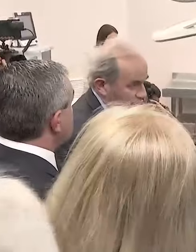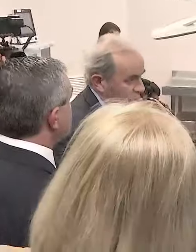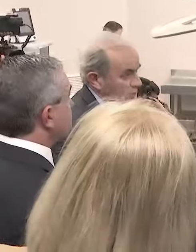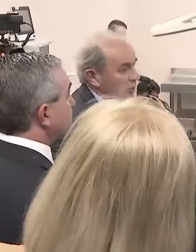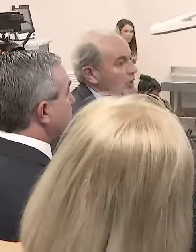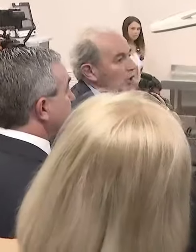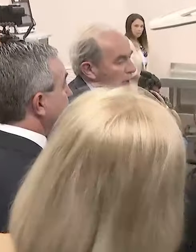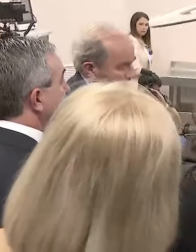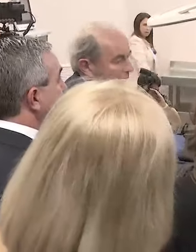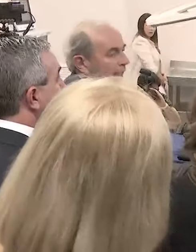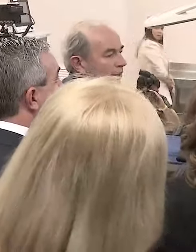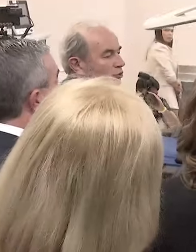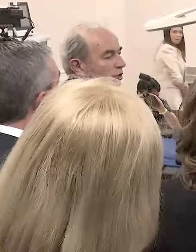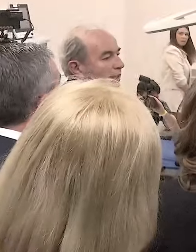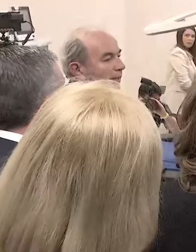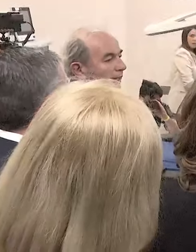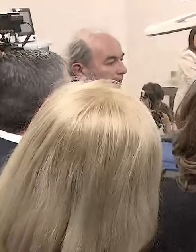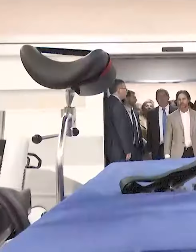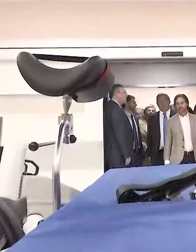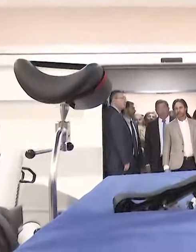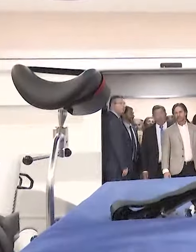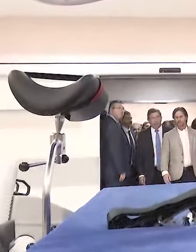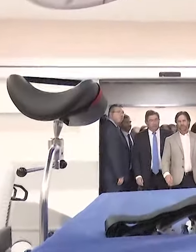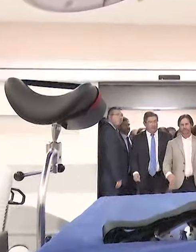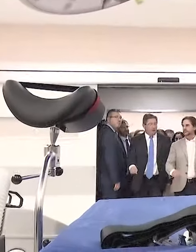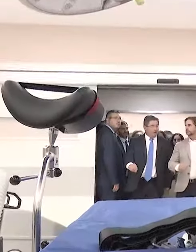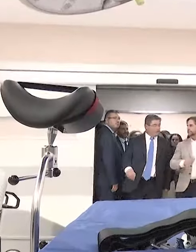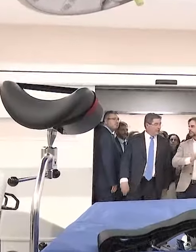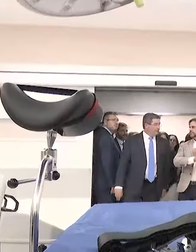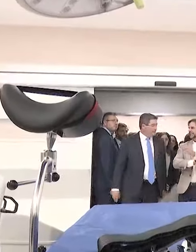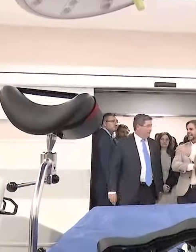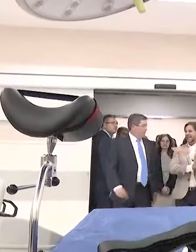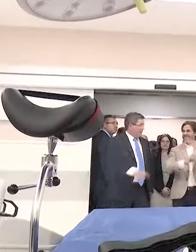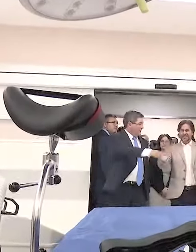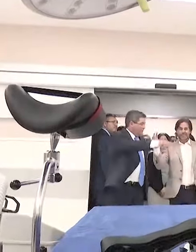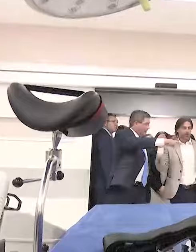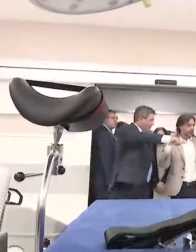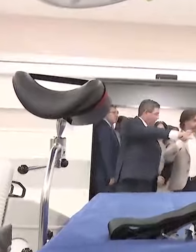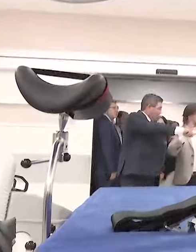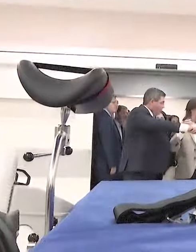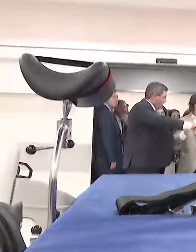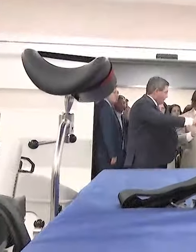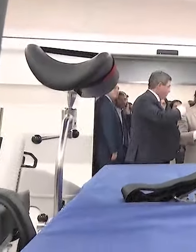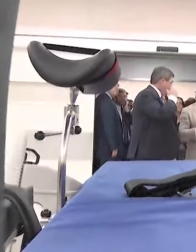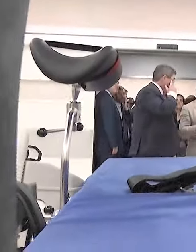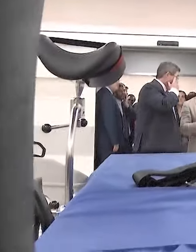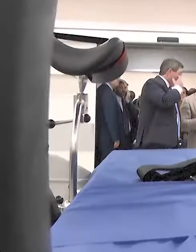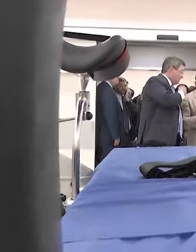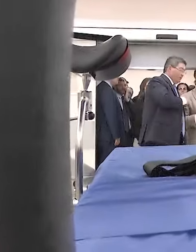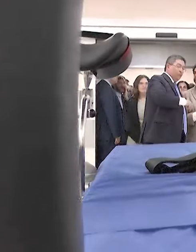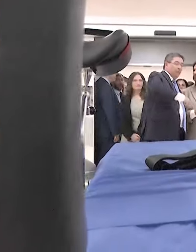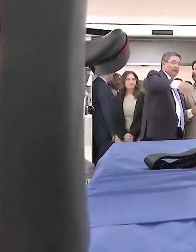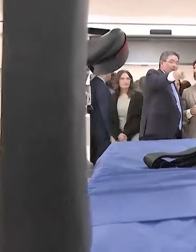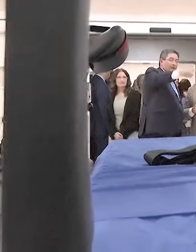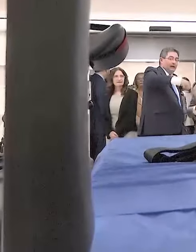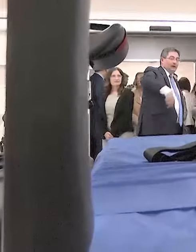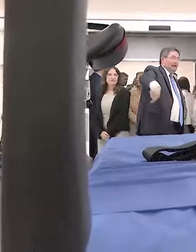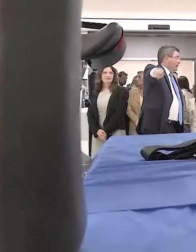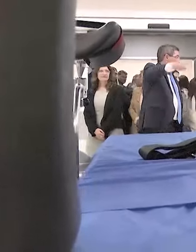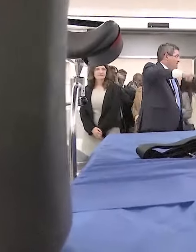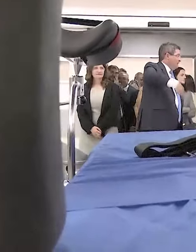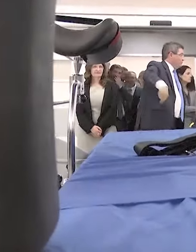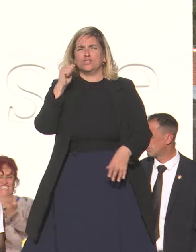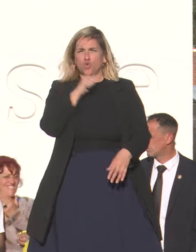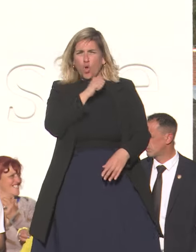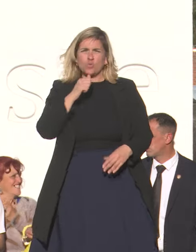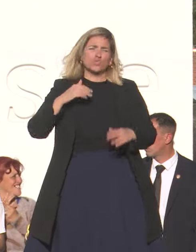y haciéndosela fácil a todos los usuarios, para que cuando concurran ya puedan poder resolver la mayoría de todas las necesidades